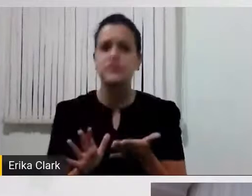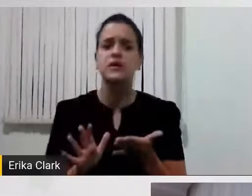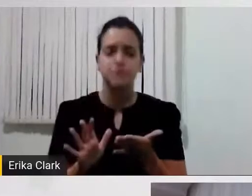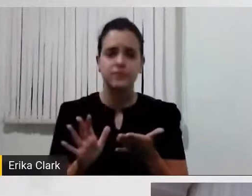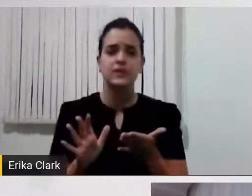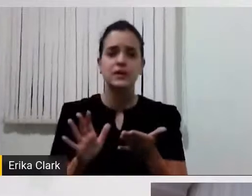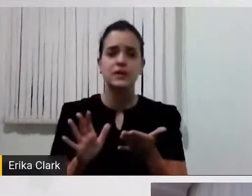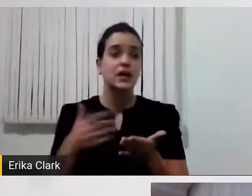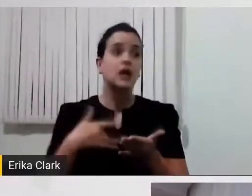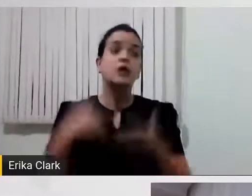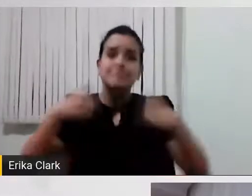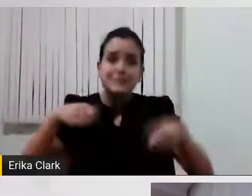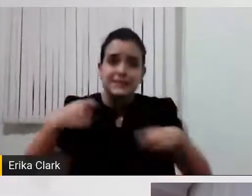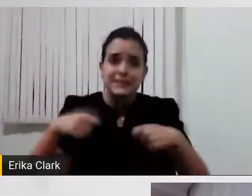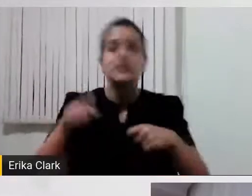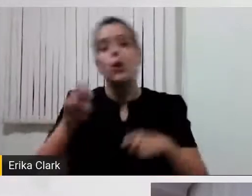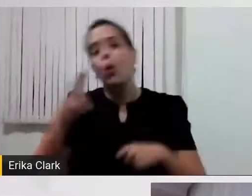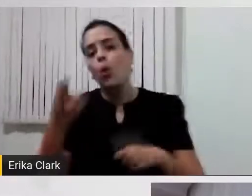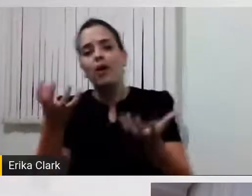necessita ou que a gente deseja realizar.